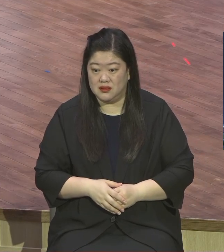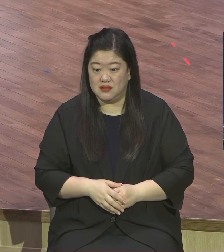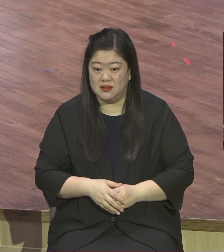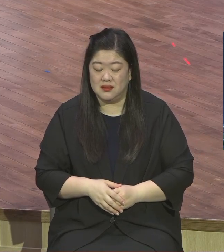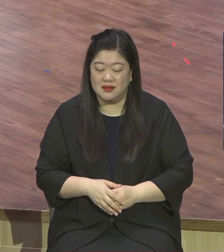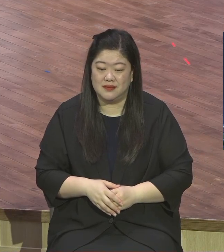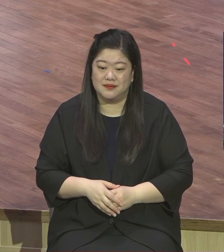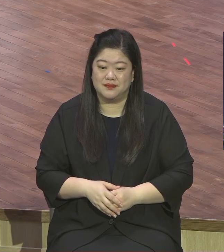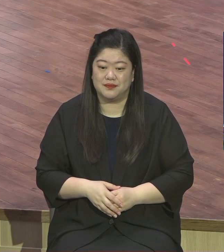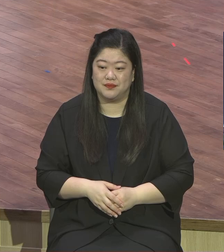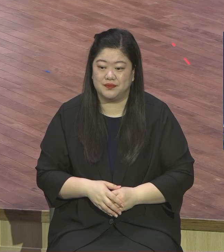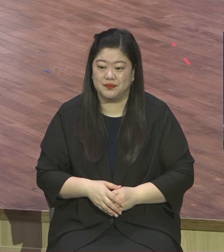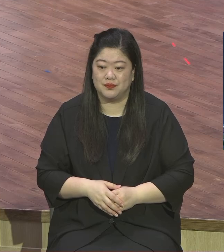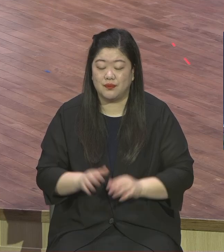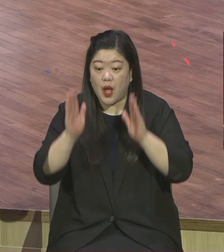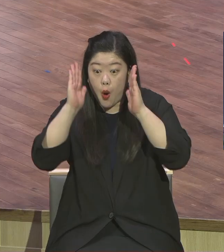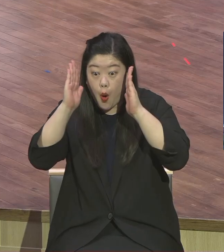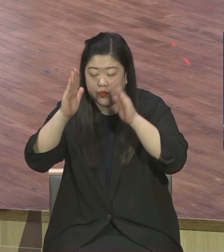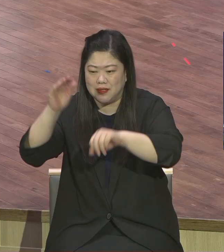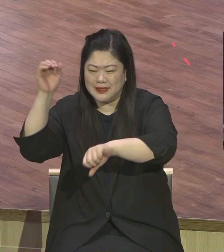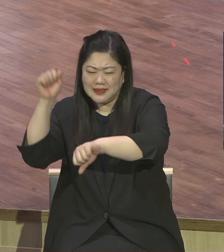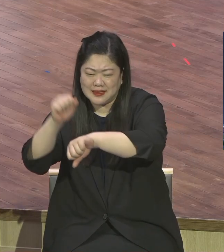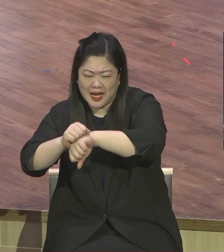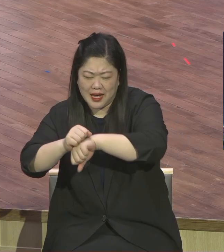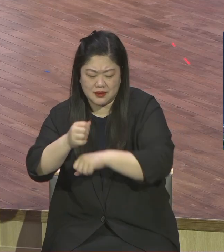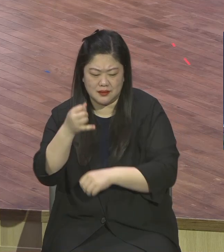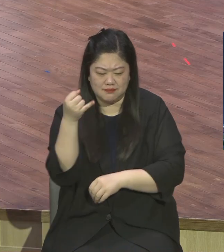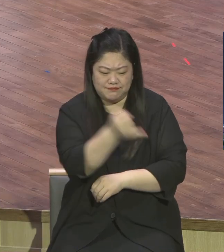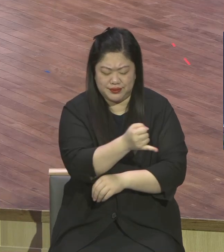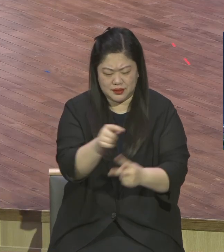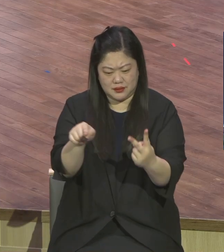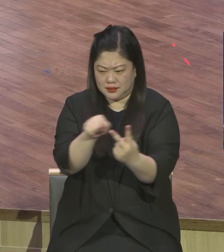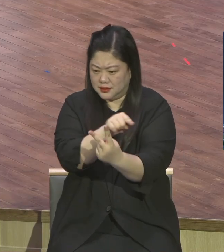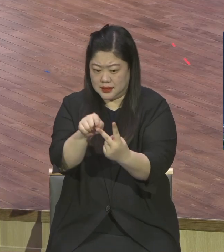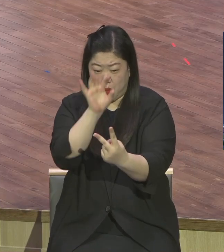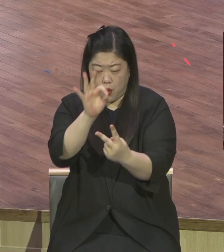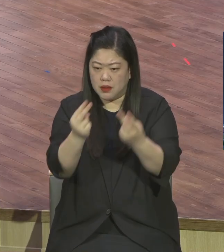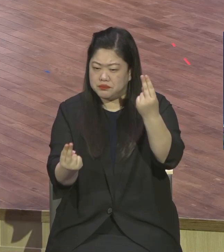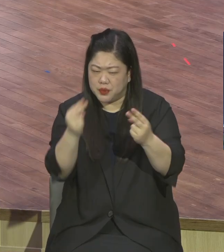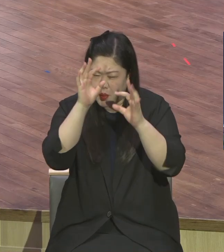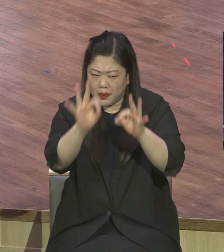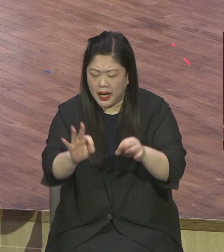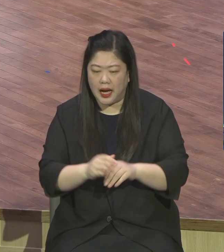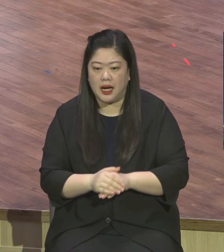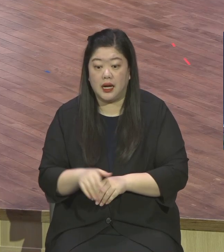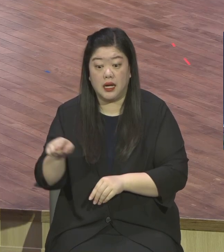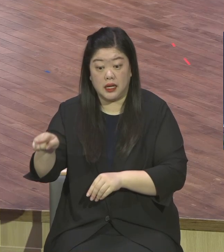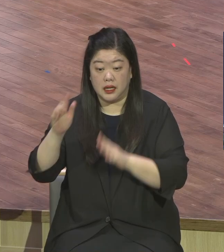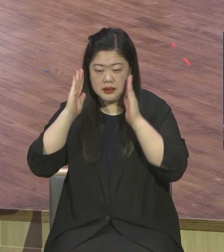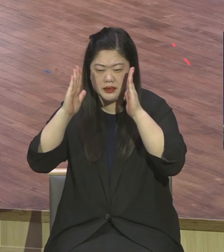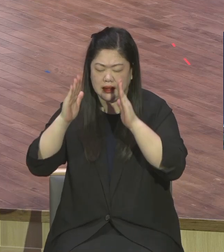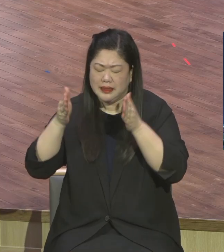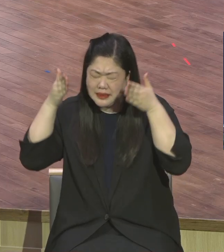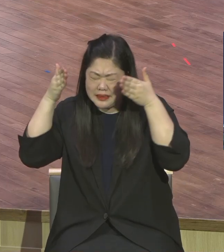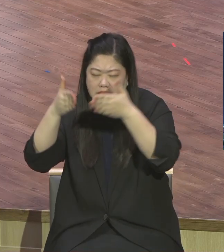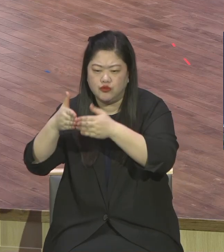아이와 공부 못하는 아이 특징이 딱 하나밖에 없어요. 집중 싸움입니다. 집중 운동선수도 마찬가지예요.